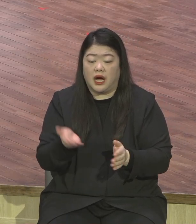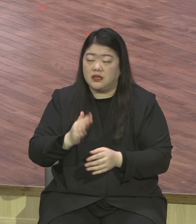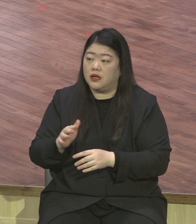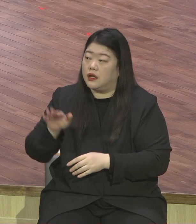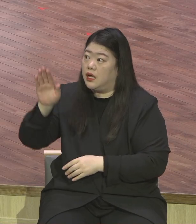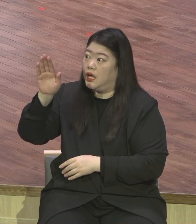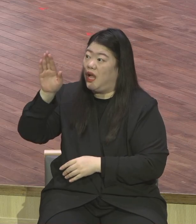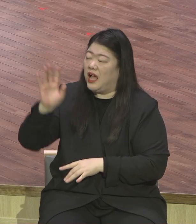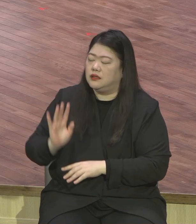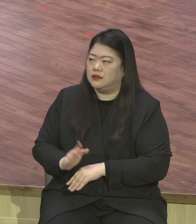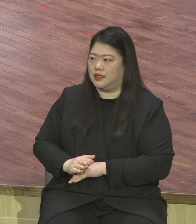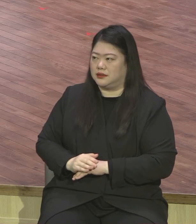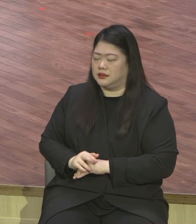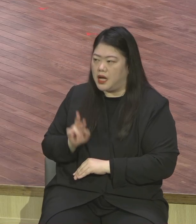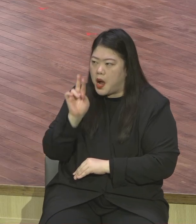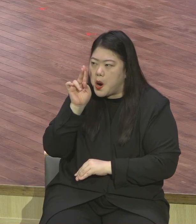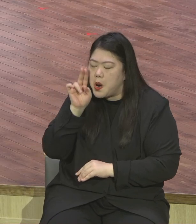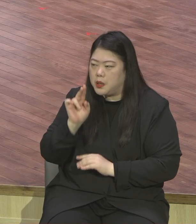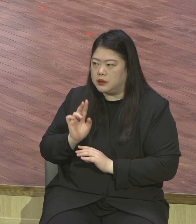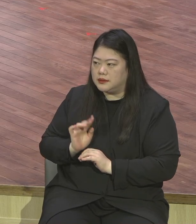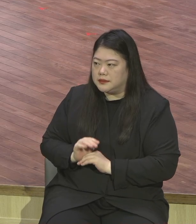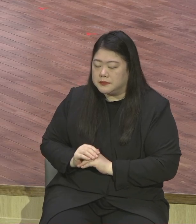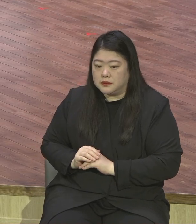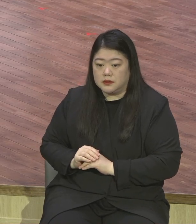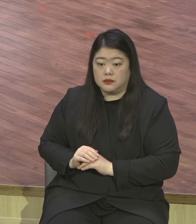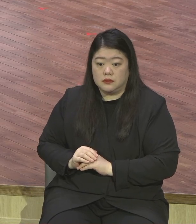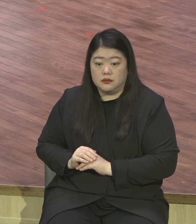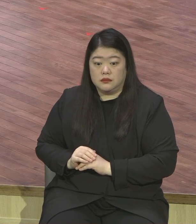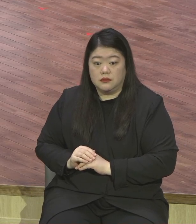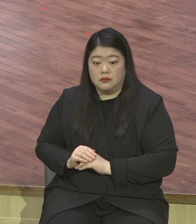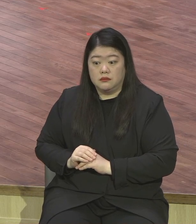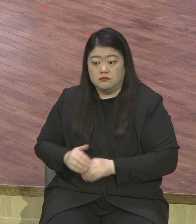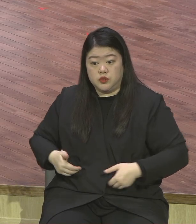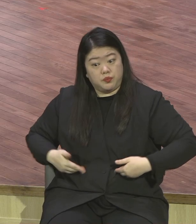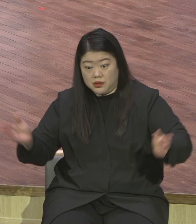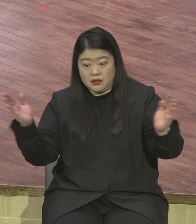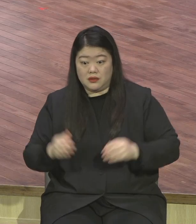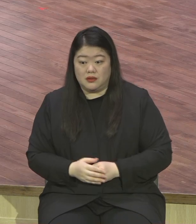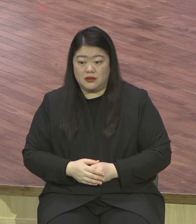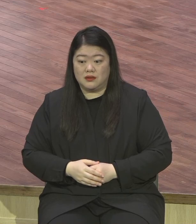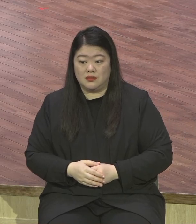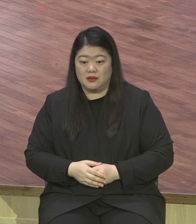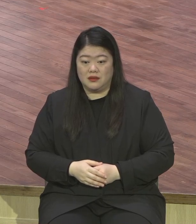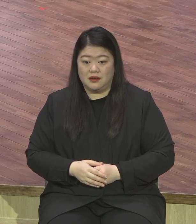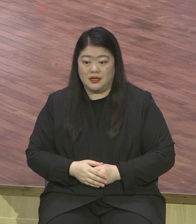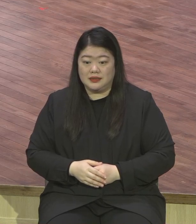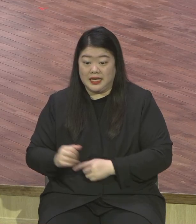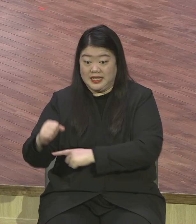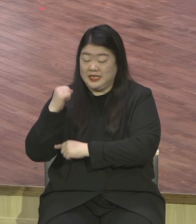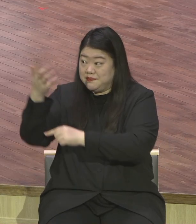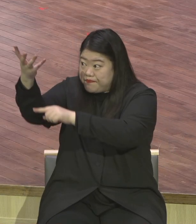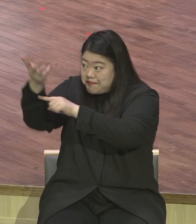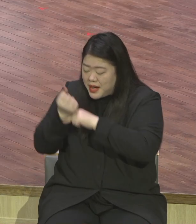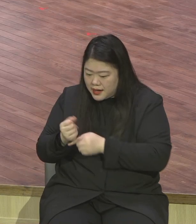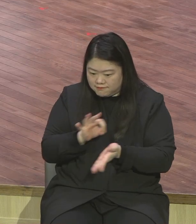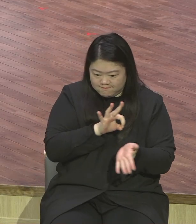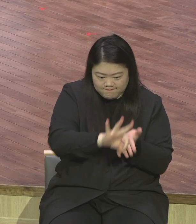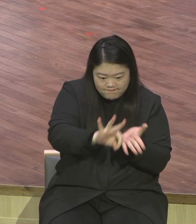이걸 삶 속에 누리면서 달라 주위 삶들을 봐도 달라 뭘 하는 거지 다 달라 다르단